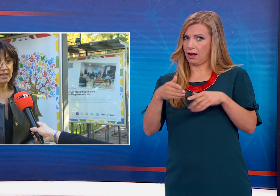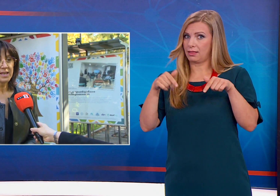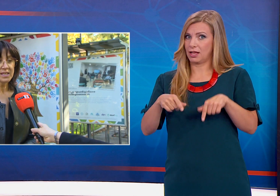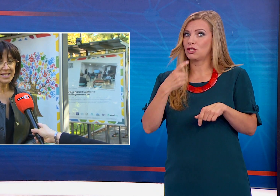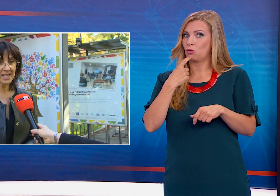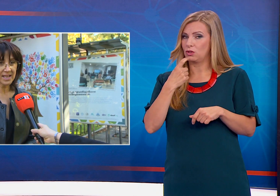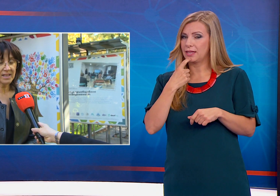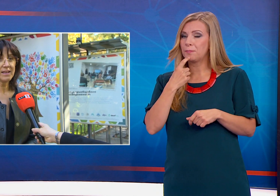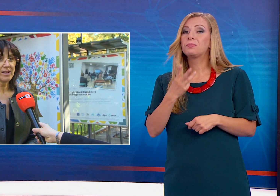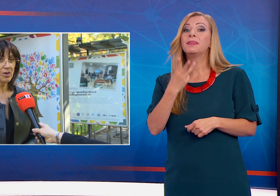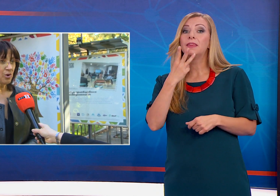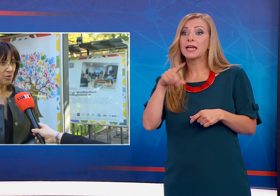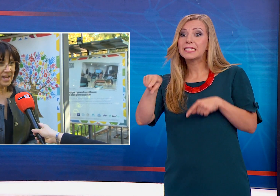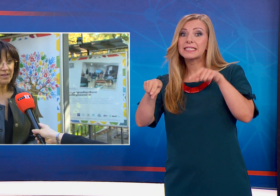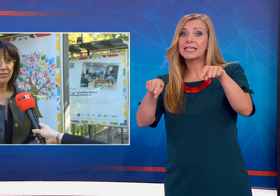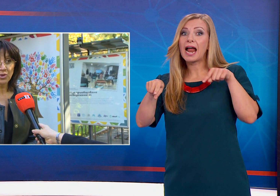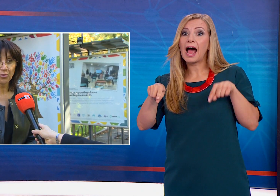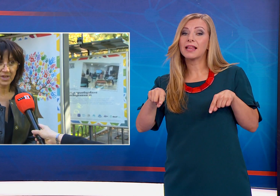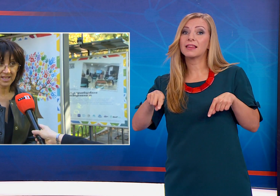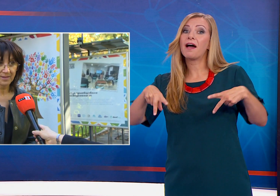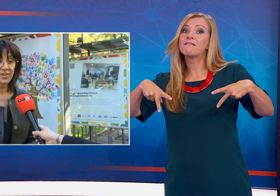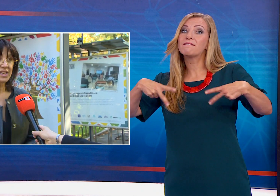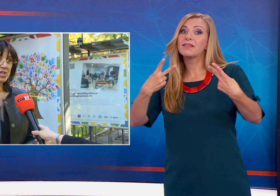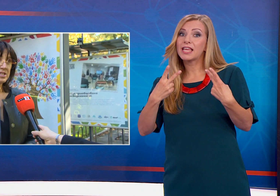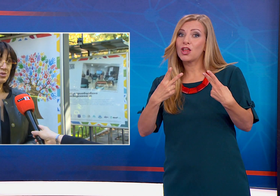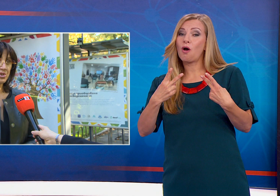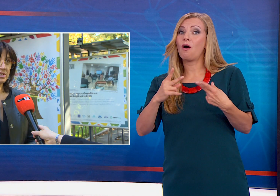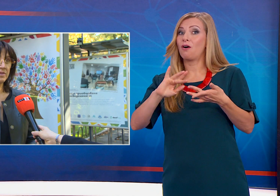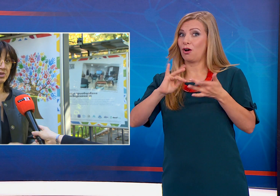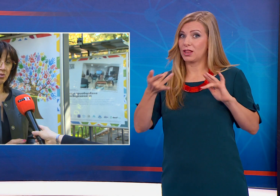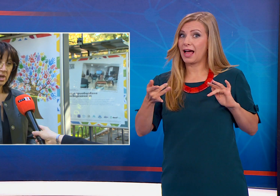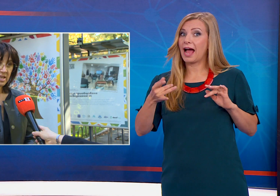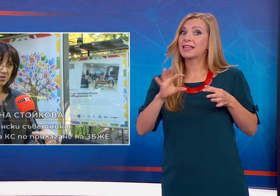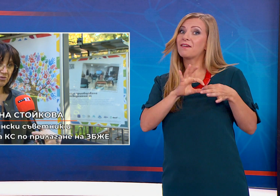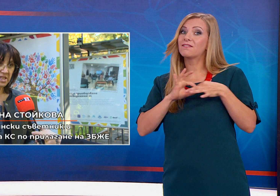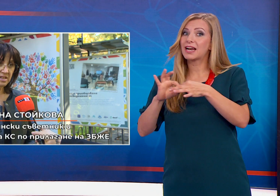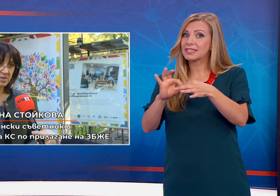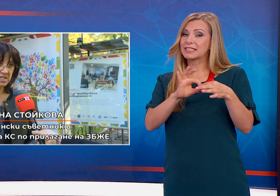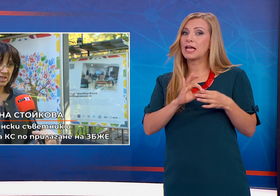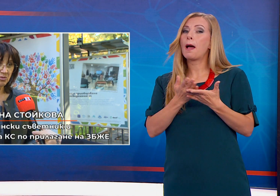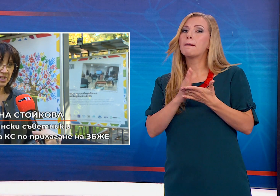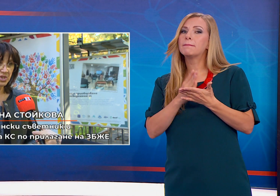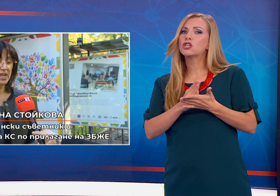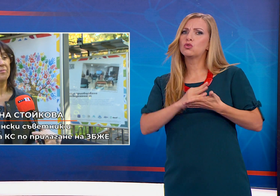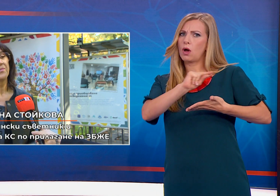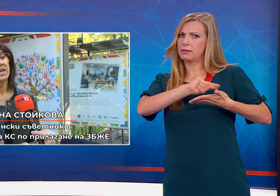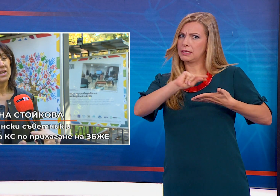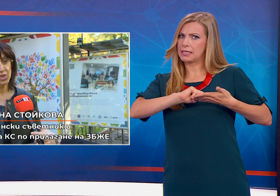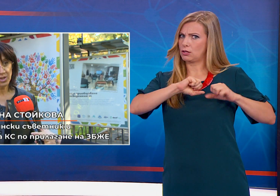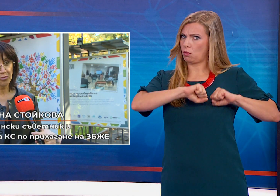тристранна онлайн видеовръзка. Тя ще се осъществи между съответния администратор на ГИШЕ, жестов